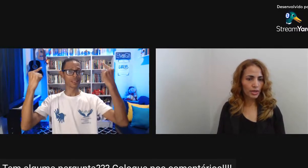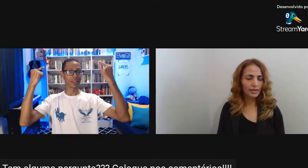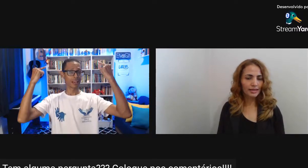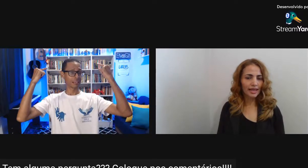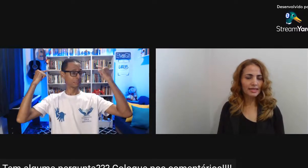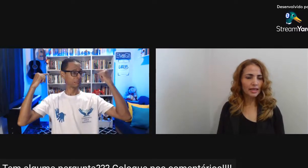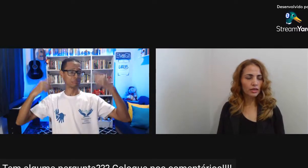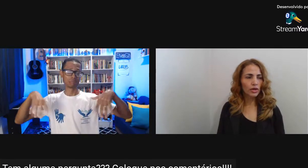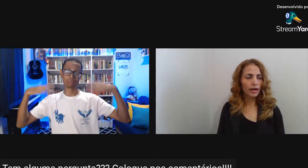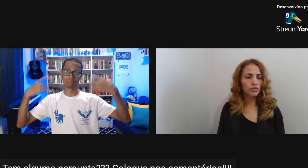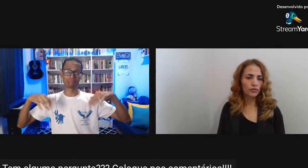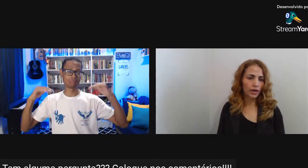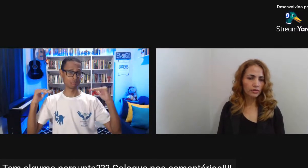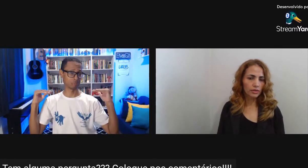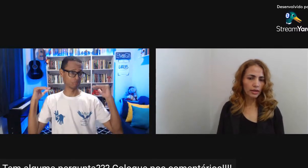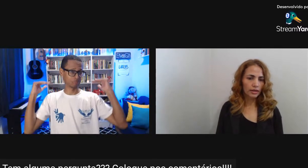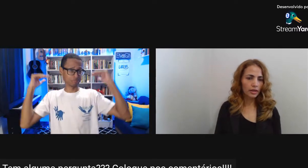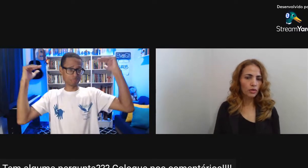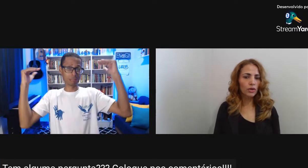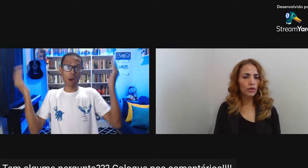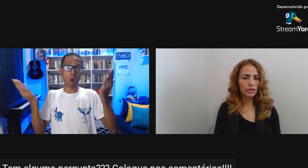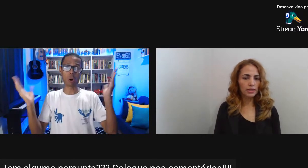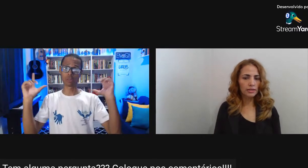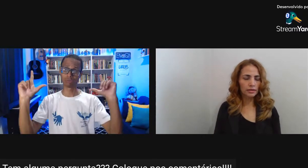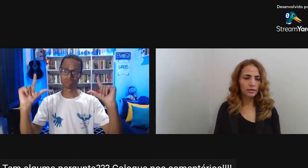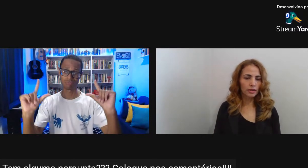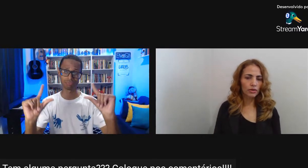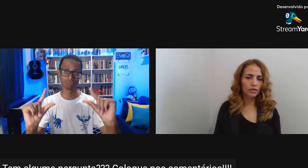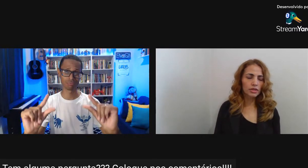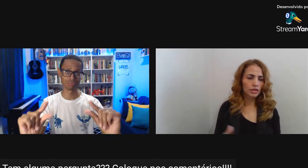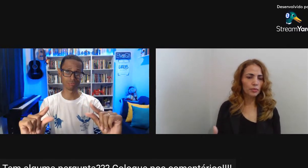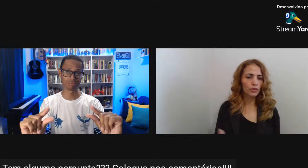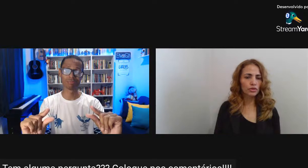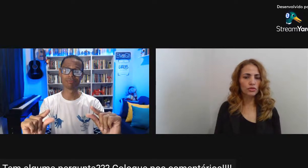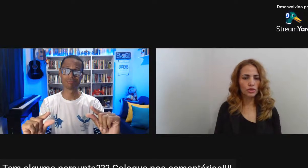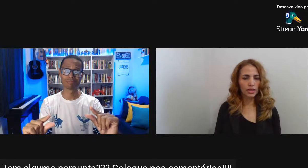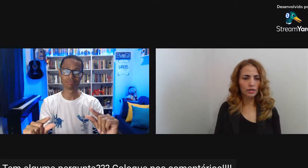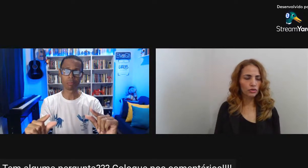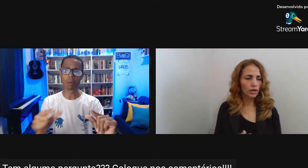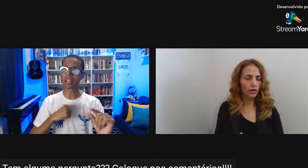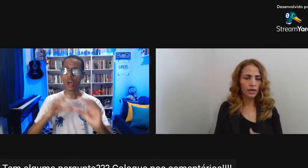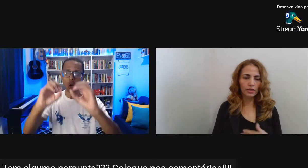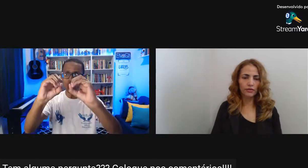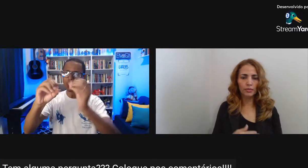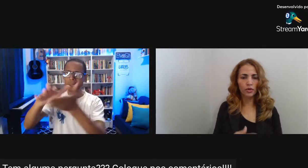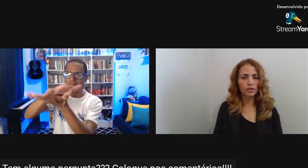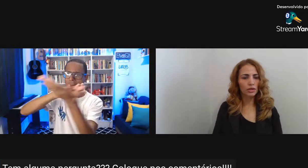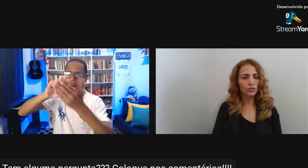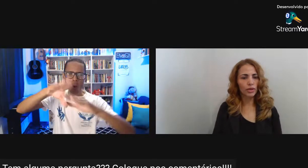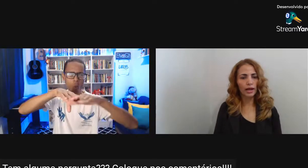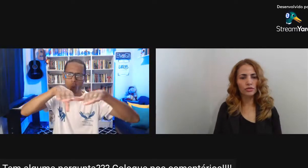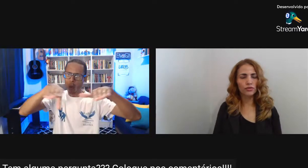Porque a tendência É ignorarmos o fato Não que não aconteça Não que não esteja posto Na sociedade Toda hora Até ver Mostra um caso Que foi